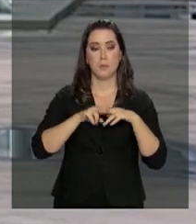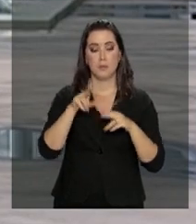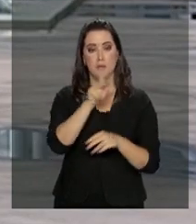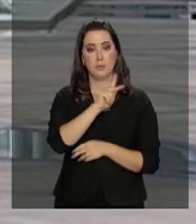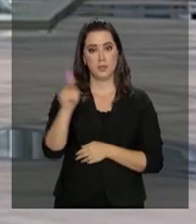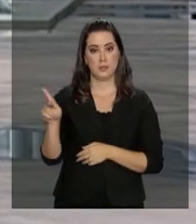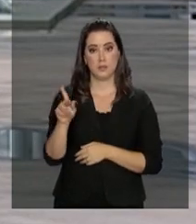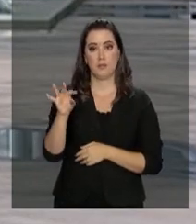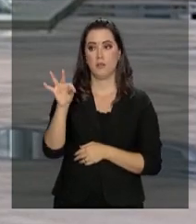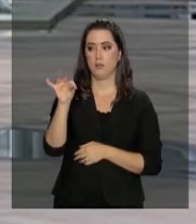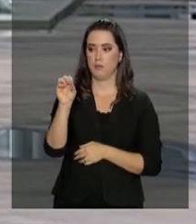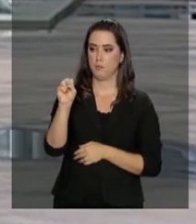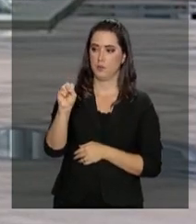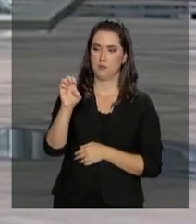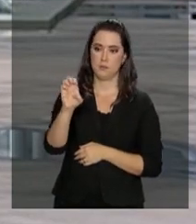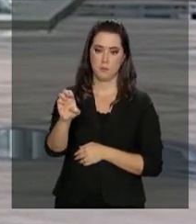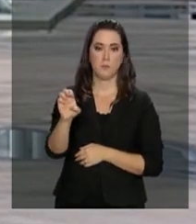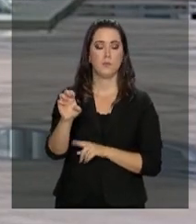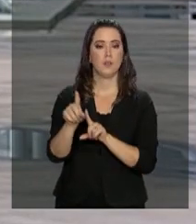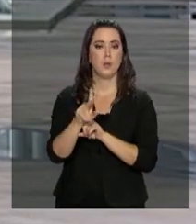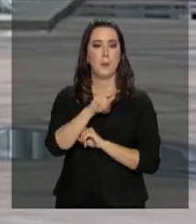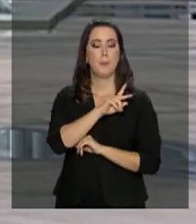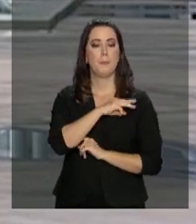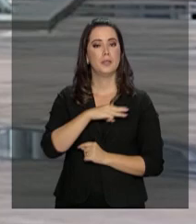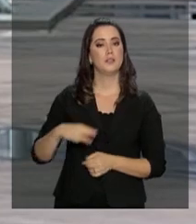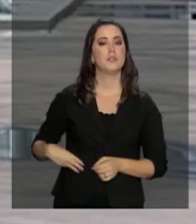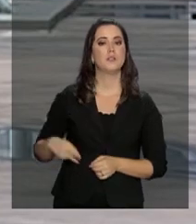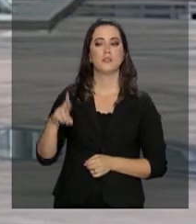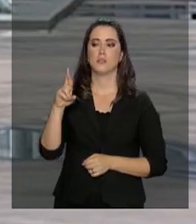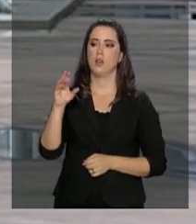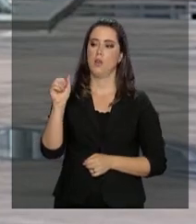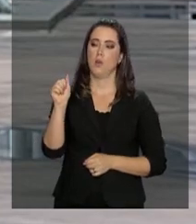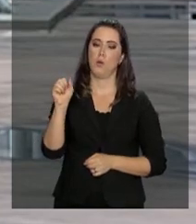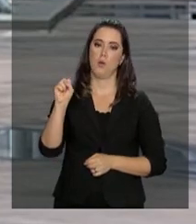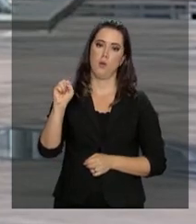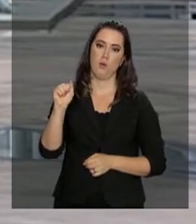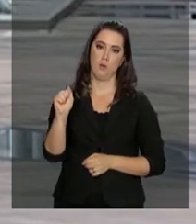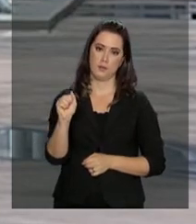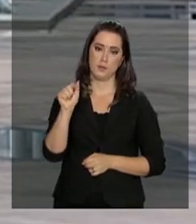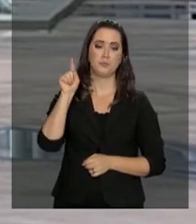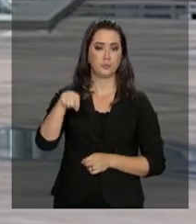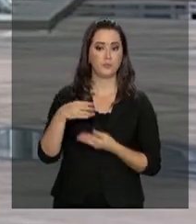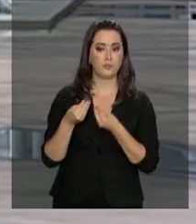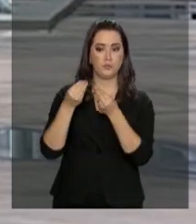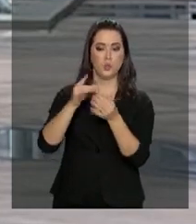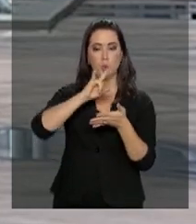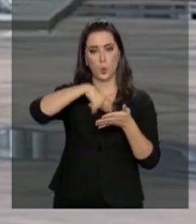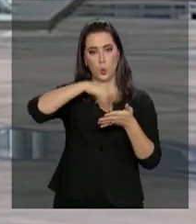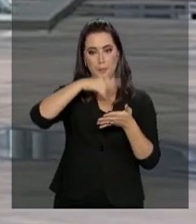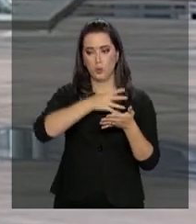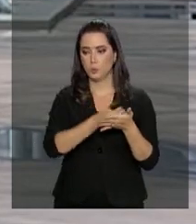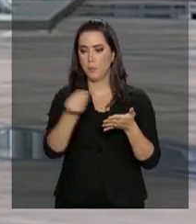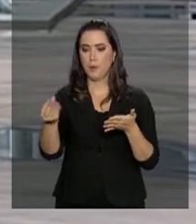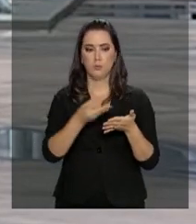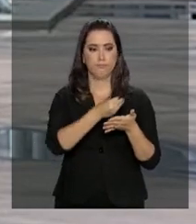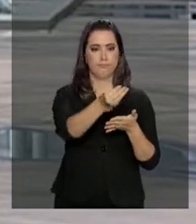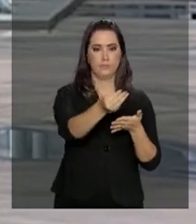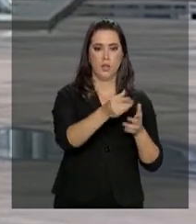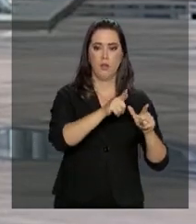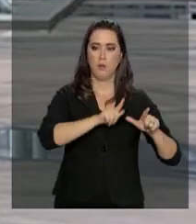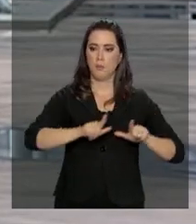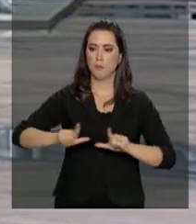presidente do Tribunal Superior Eleitoral, TSE, a ministra Rosa Weber. Ela entregou os diplomas aos candidatos